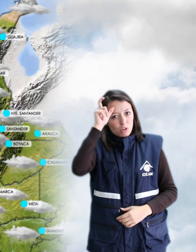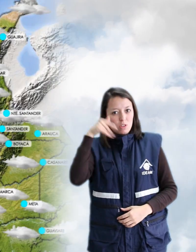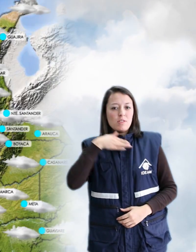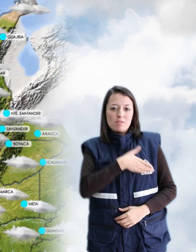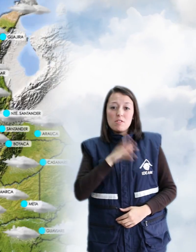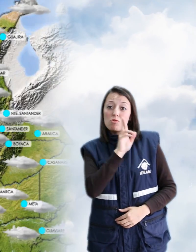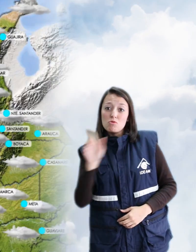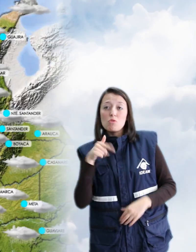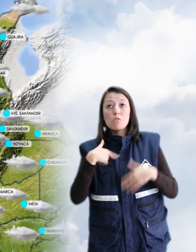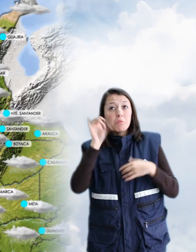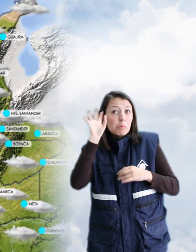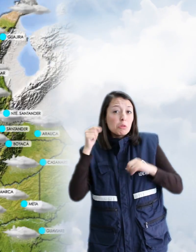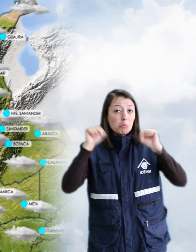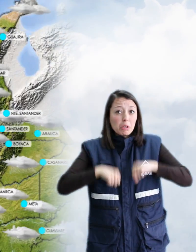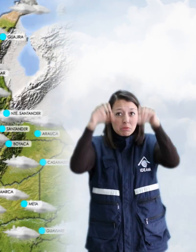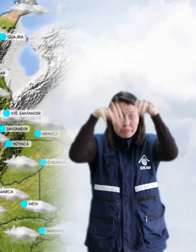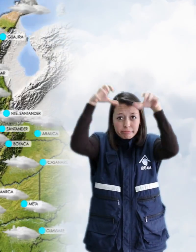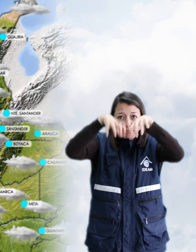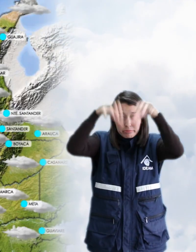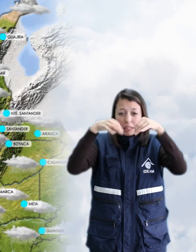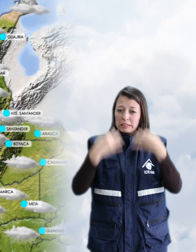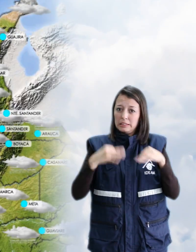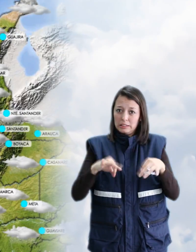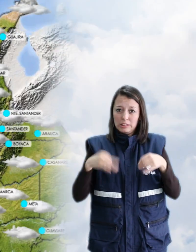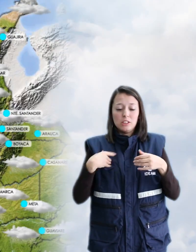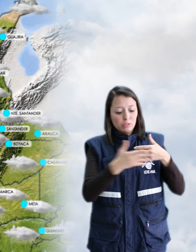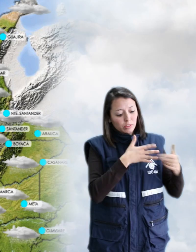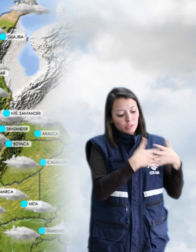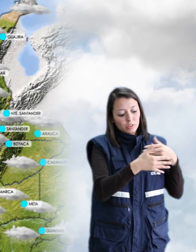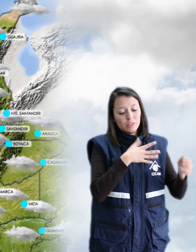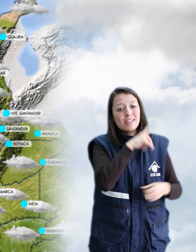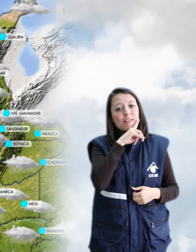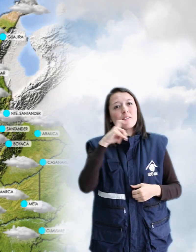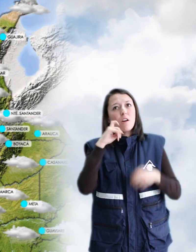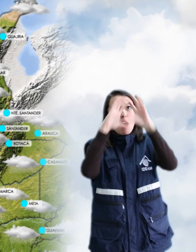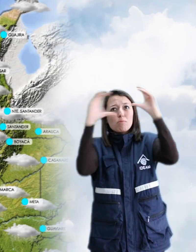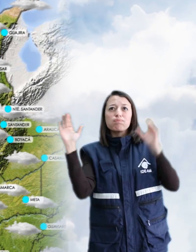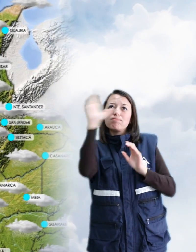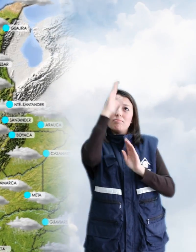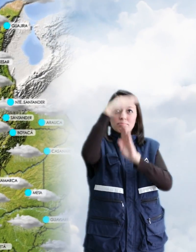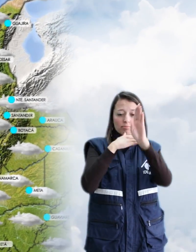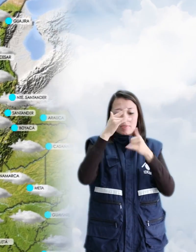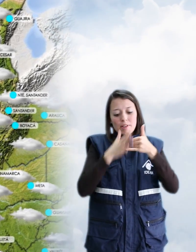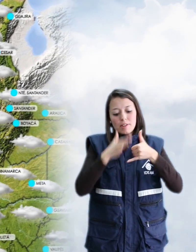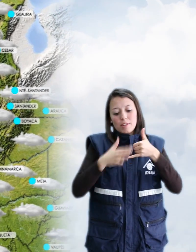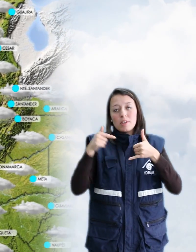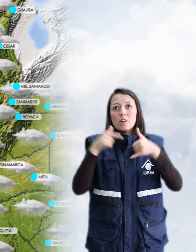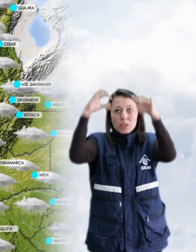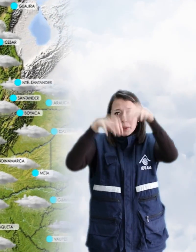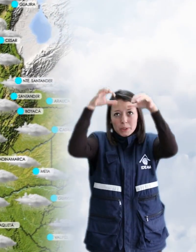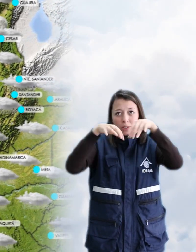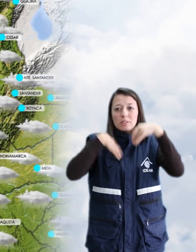Bolívar donde se prevén algunas lluvias ligeras. San Andrés y Providencia con tiempo seco y cielo seminulado. La región pacífica con lluvias de